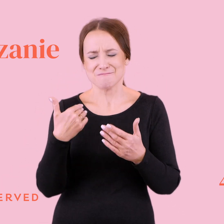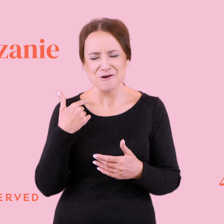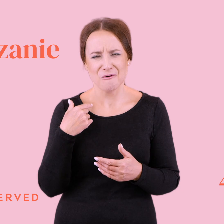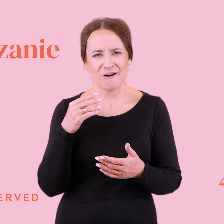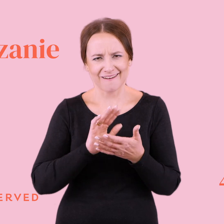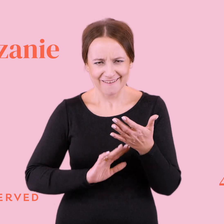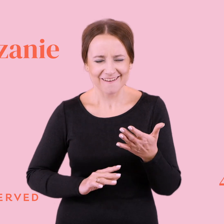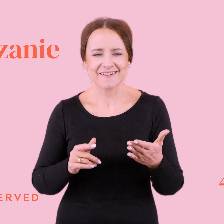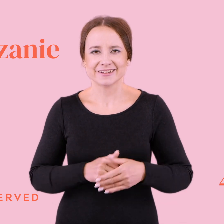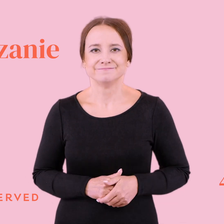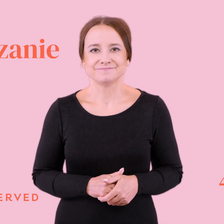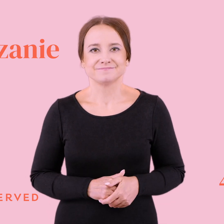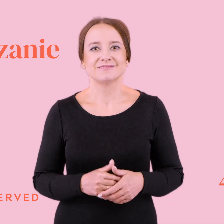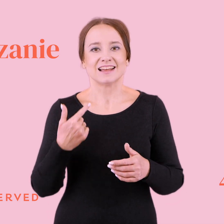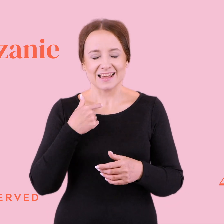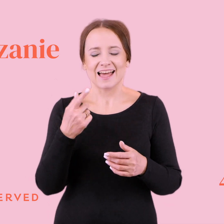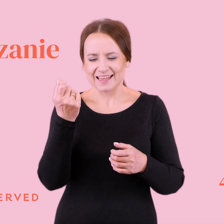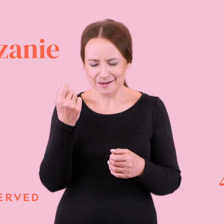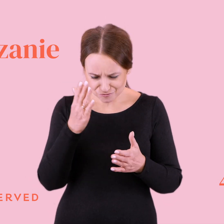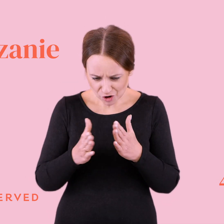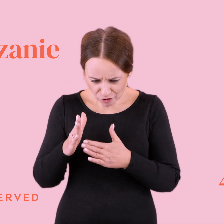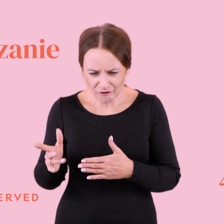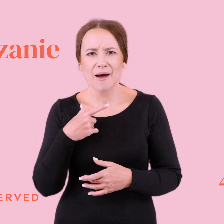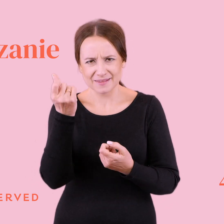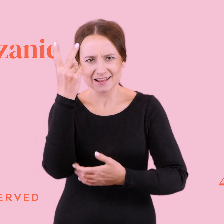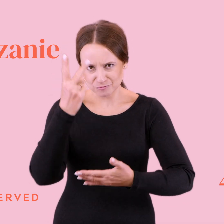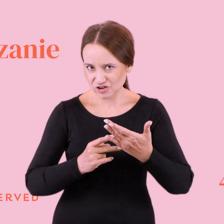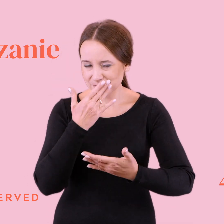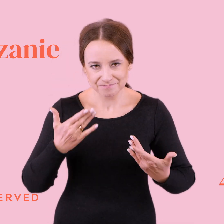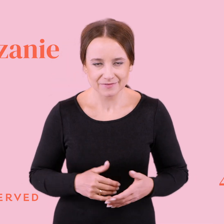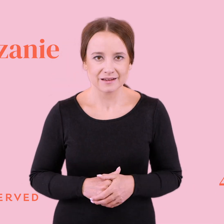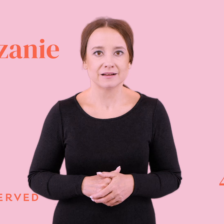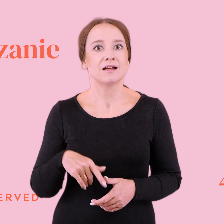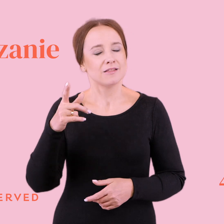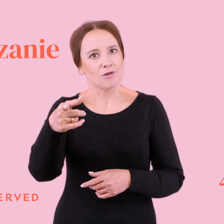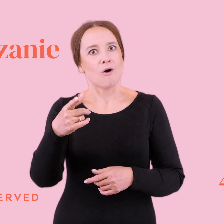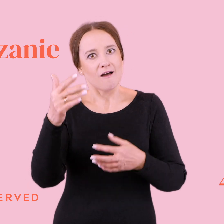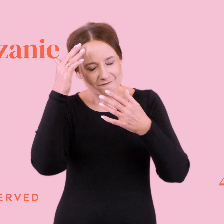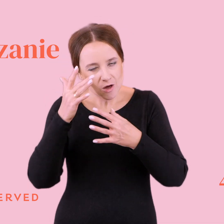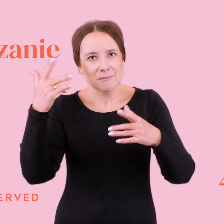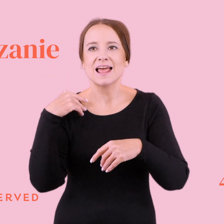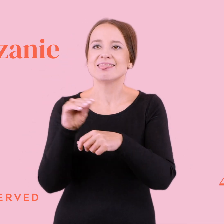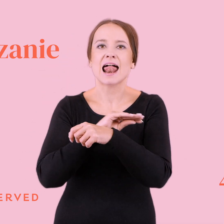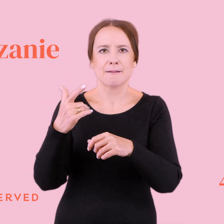przygotowałam go sobie i zaraz wam przeczytam. Uwaga. Wyobraź sobie, że jak gadaliśmy o tym u terapeutki, to ona powiedziała,